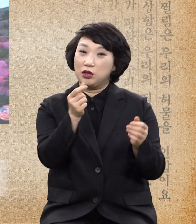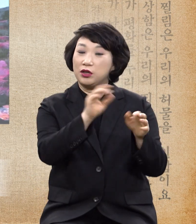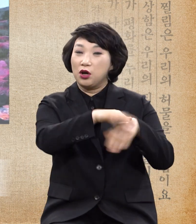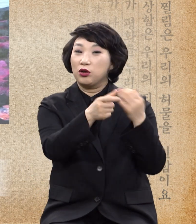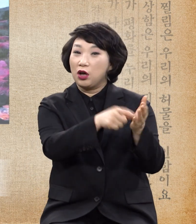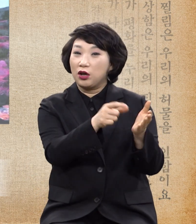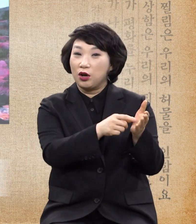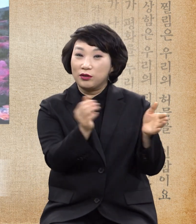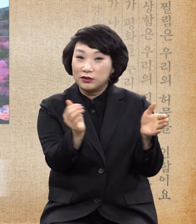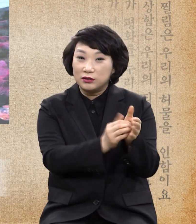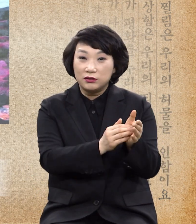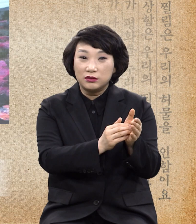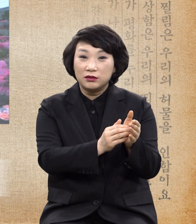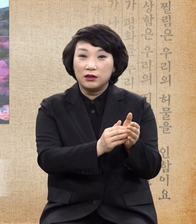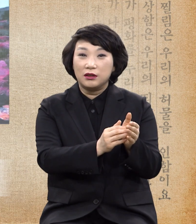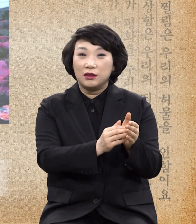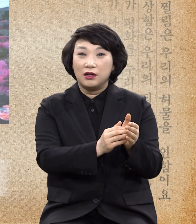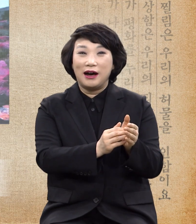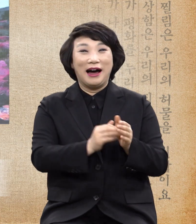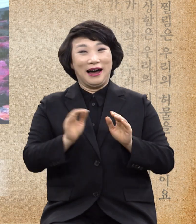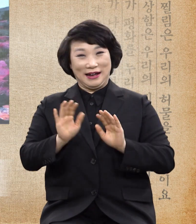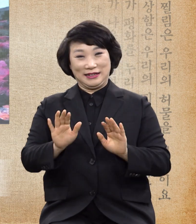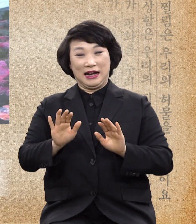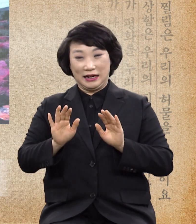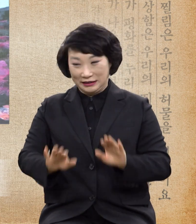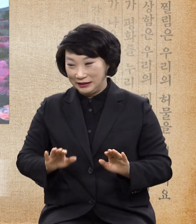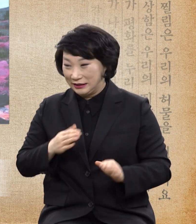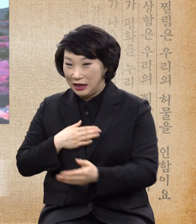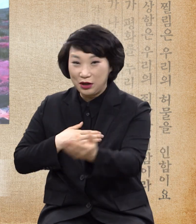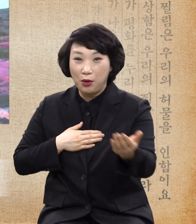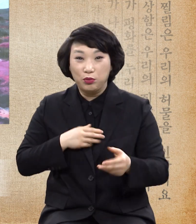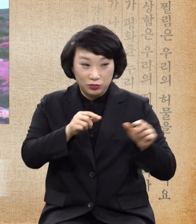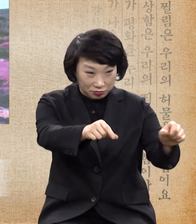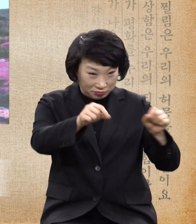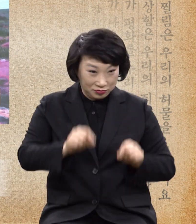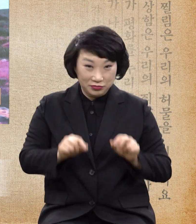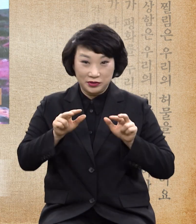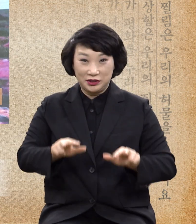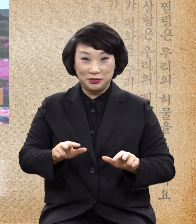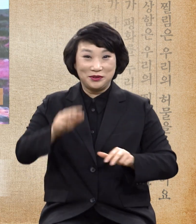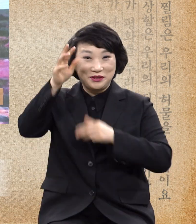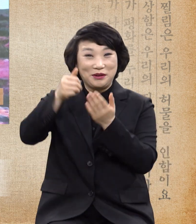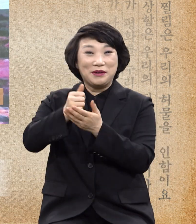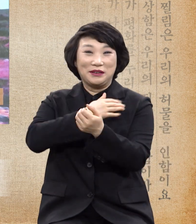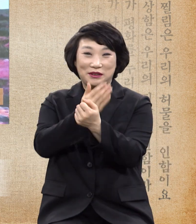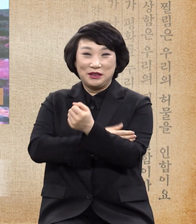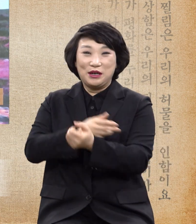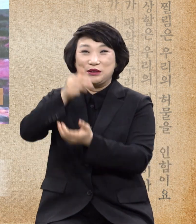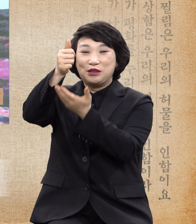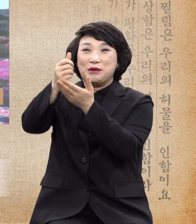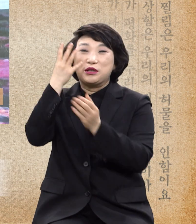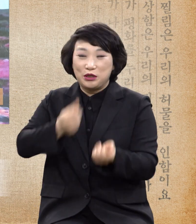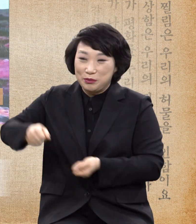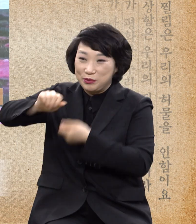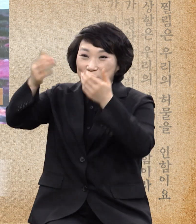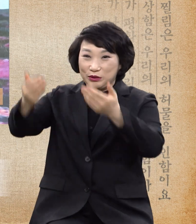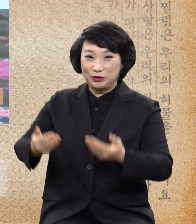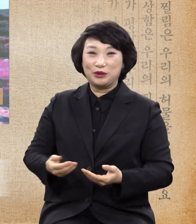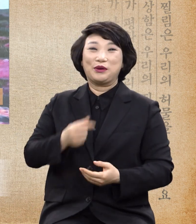성경 속의 얘기입니다 그러나 여러분에게도 지금도 성령과 능력을 주님의 기름부터 부으시길 원하시고